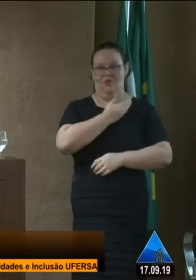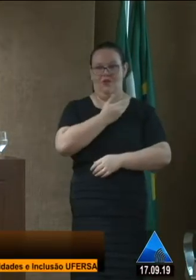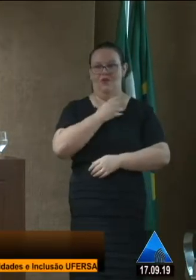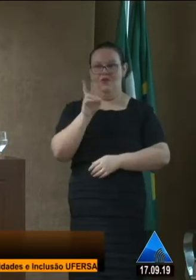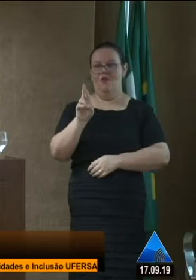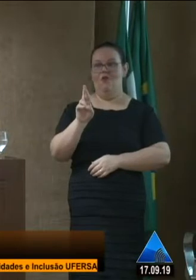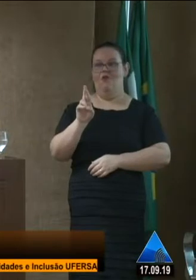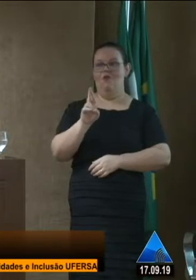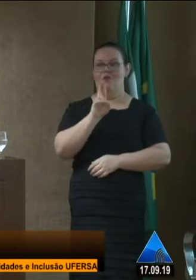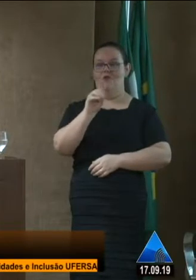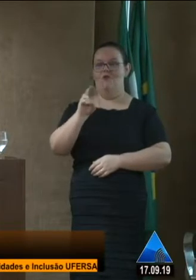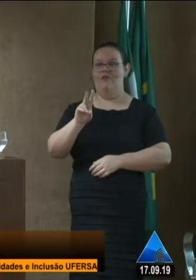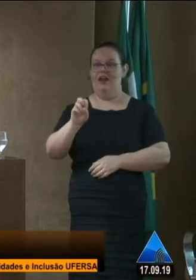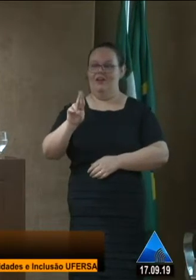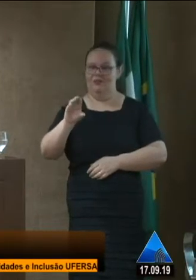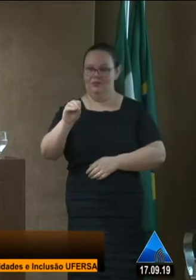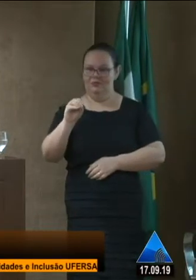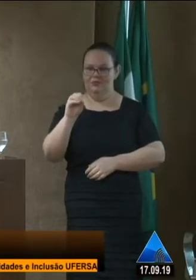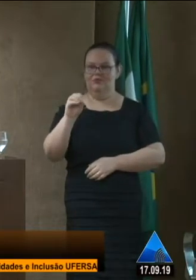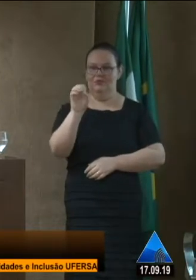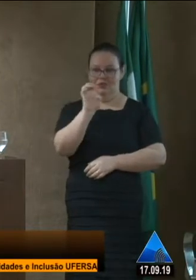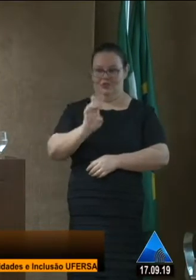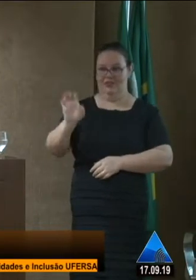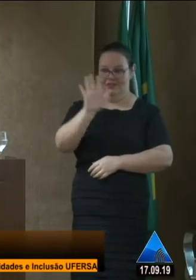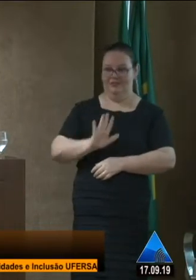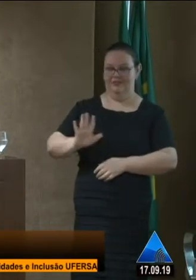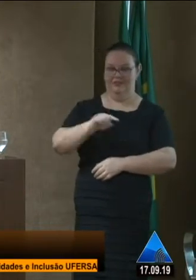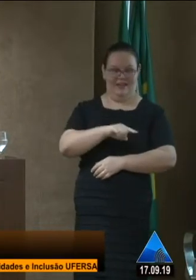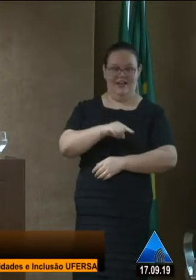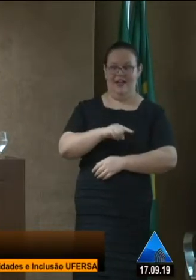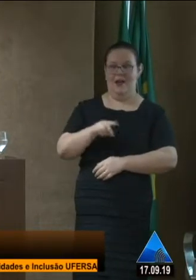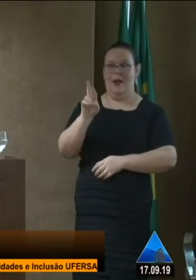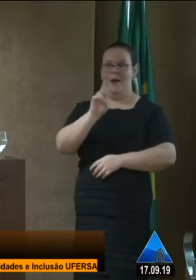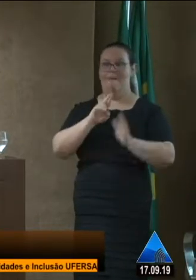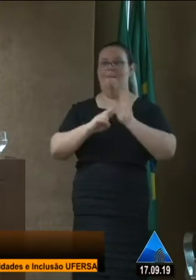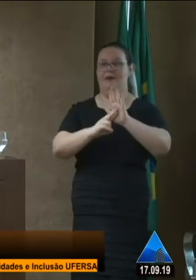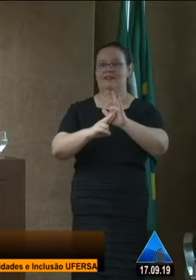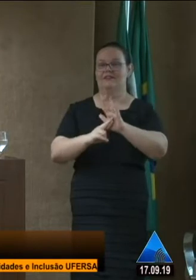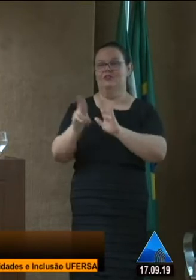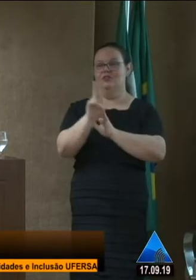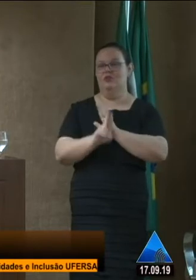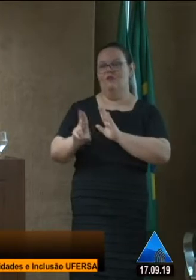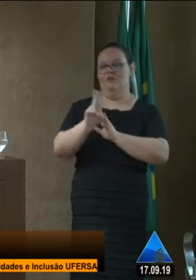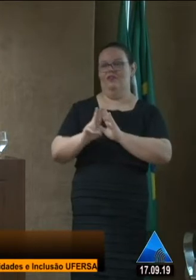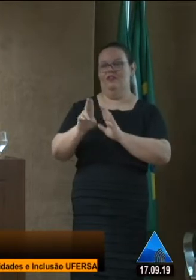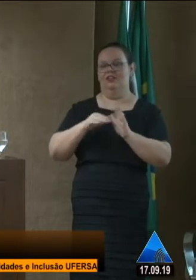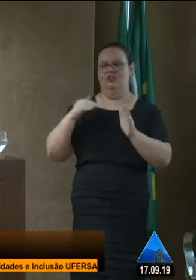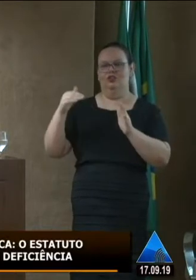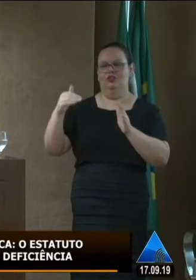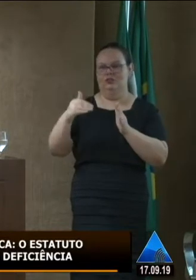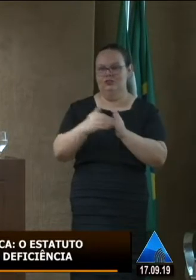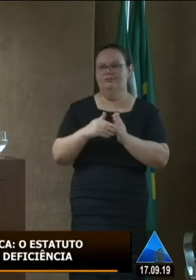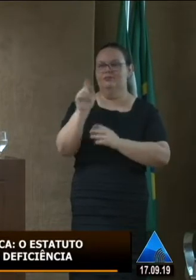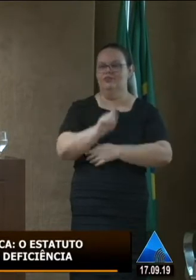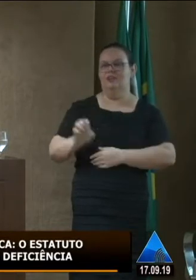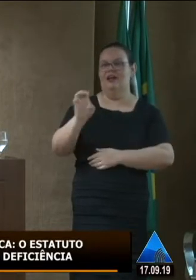Estado. É um privilégio estar aqui representando a Universidade Federal Rural do Semiárido e, muito brevemente, trazer